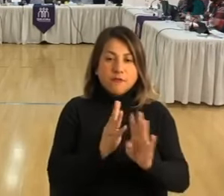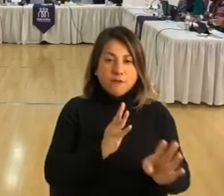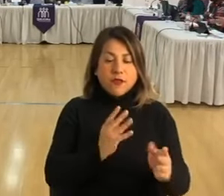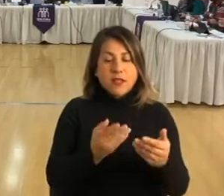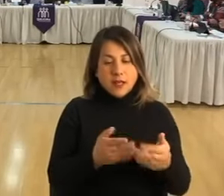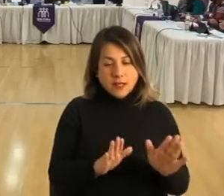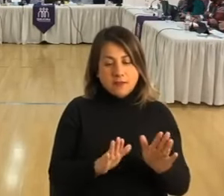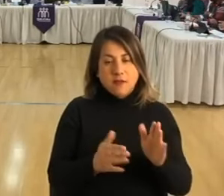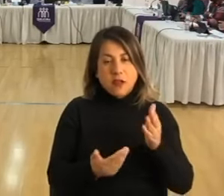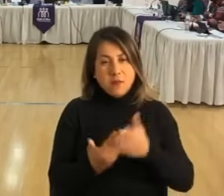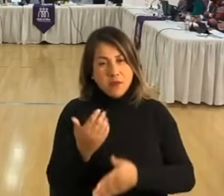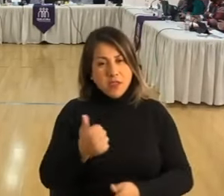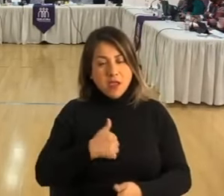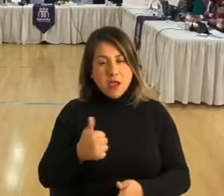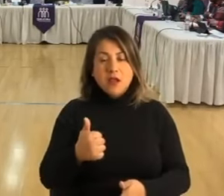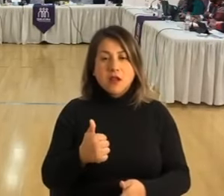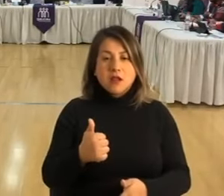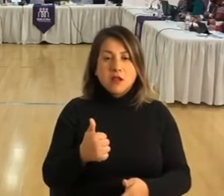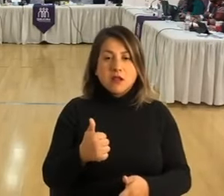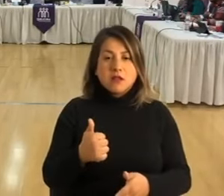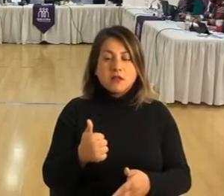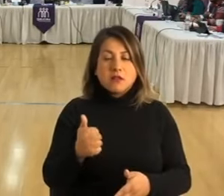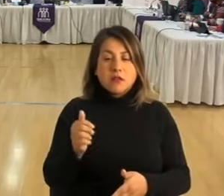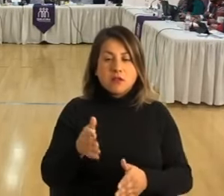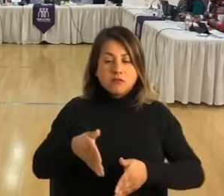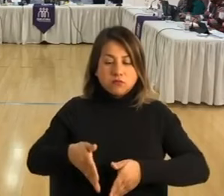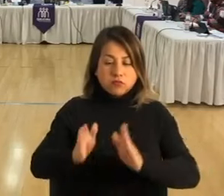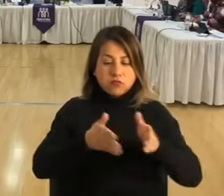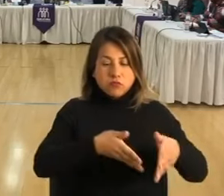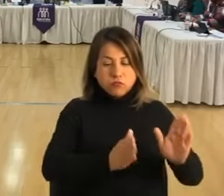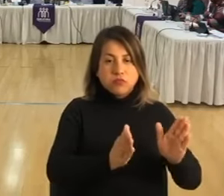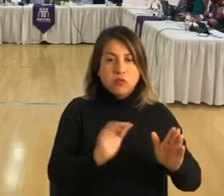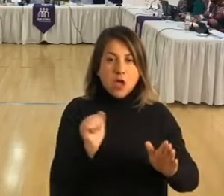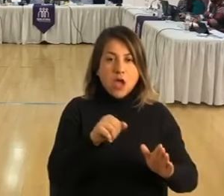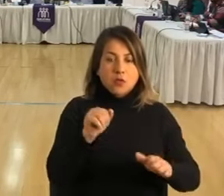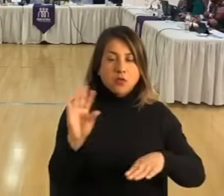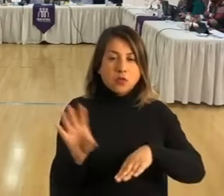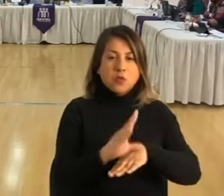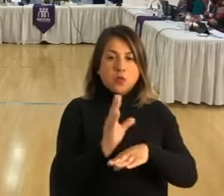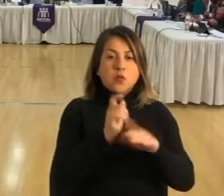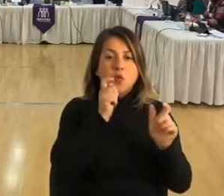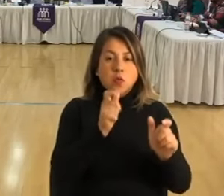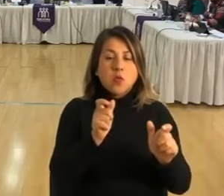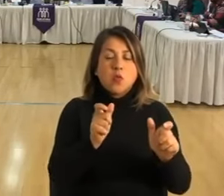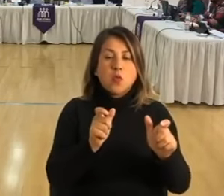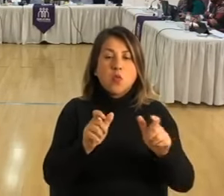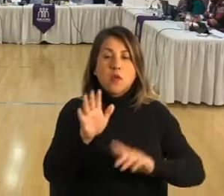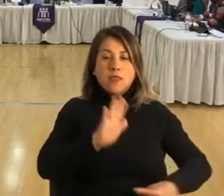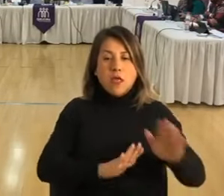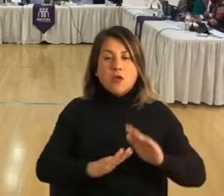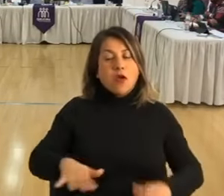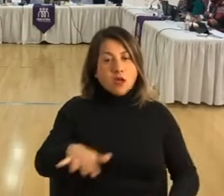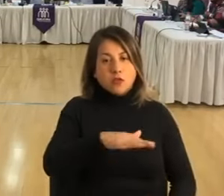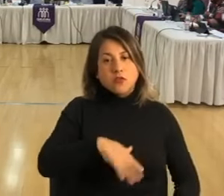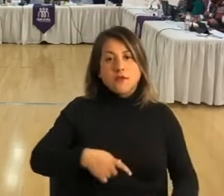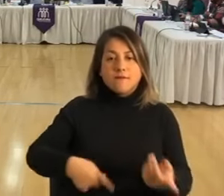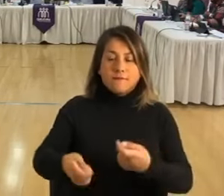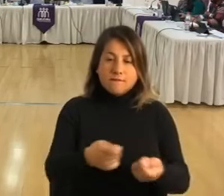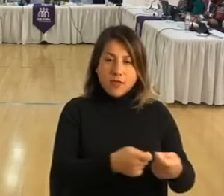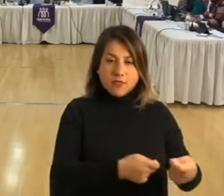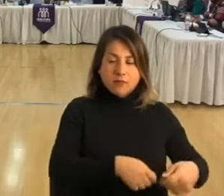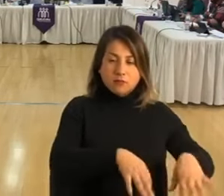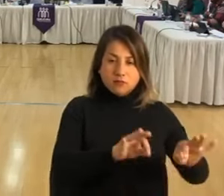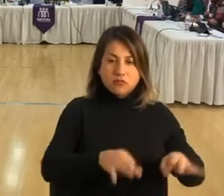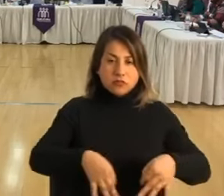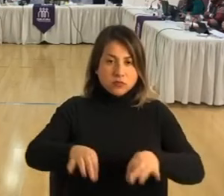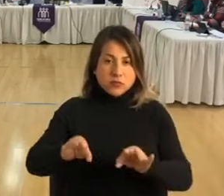libres, horas de la mañana, se instalan New Jersey en ambos extremos y un vehículo de seguridad para obligar a los propietarios que arman sus